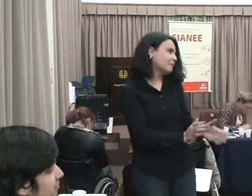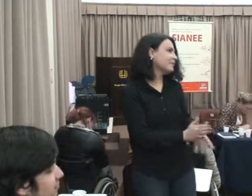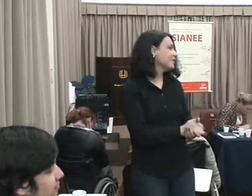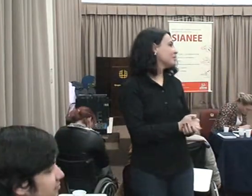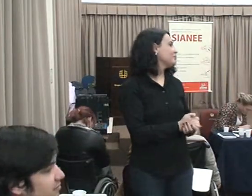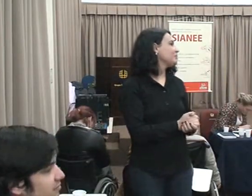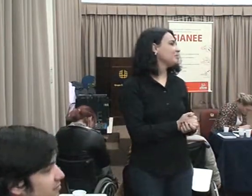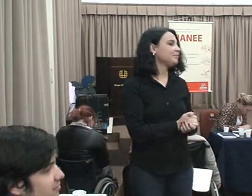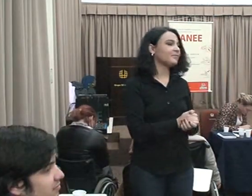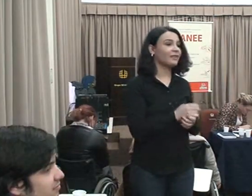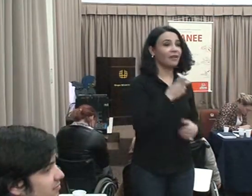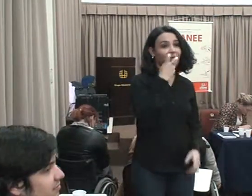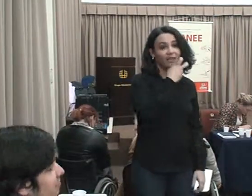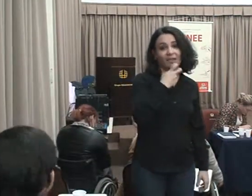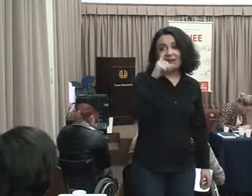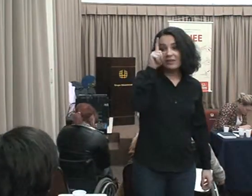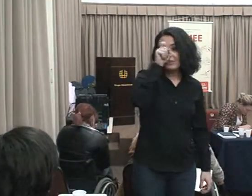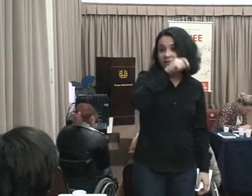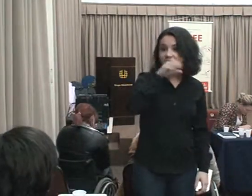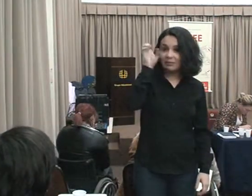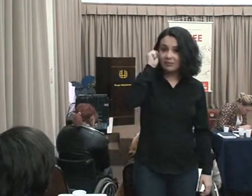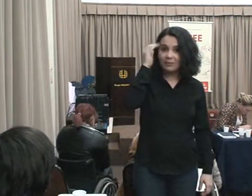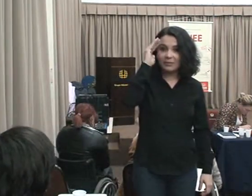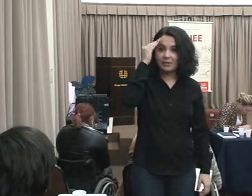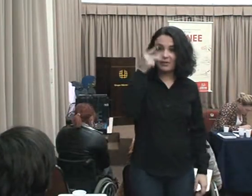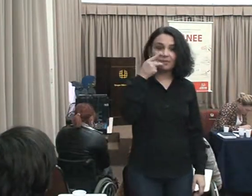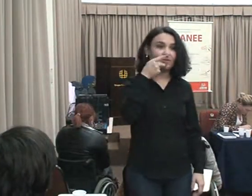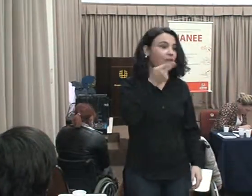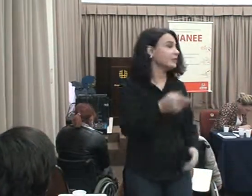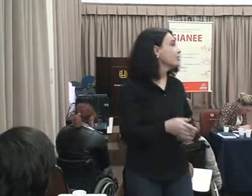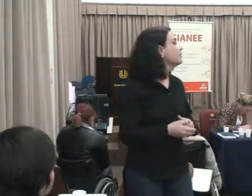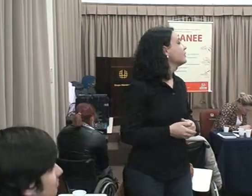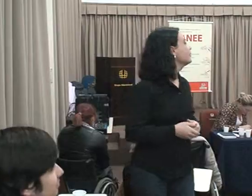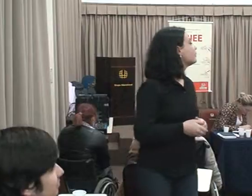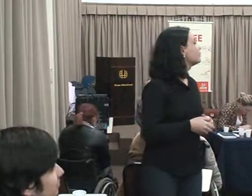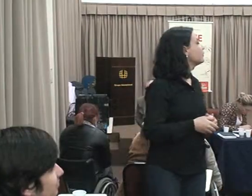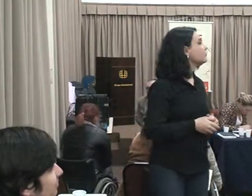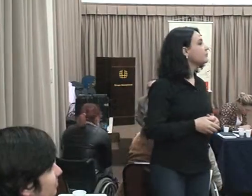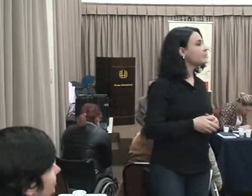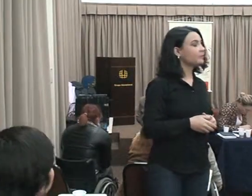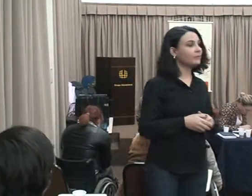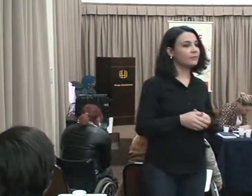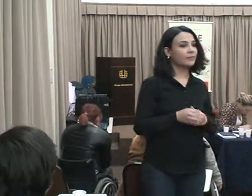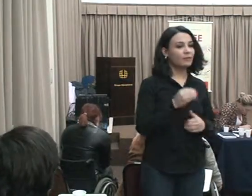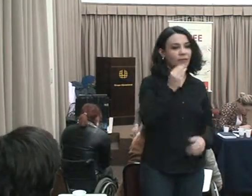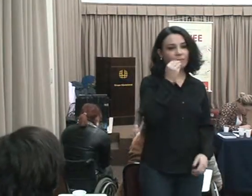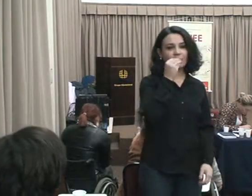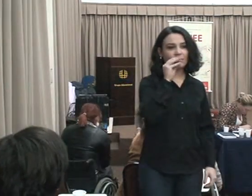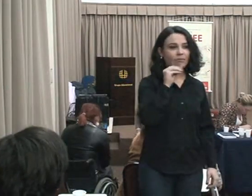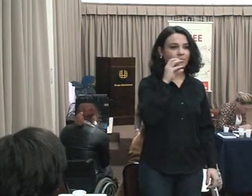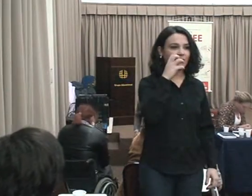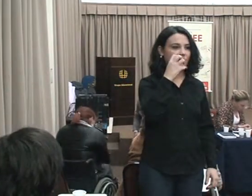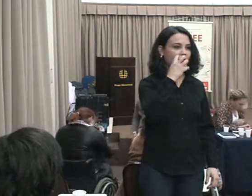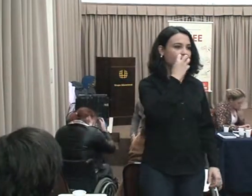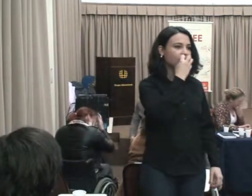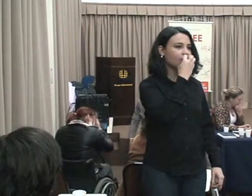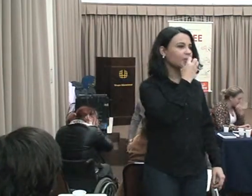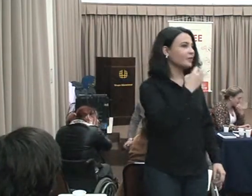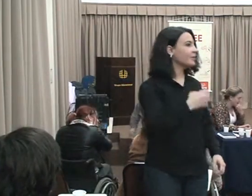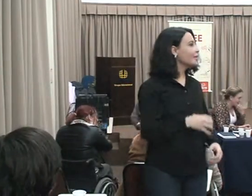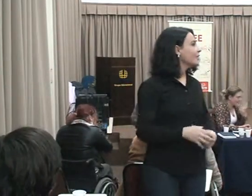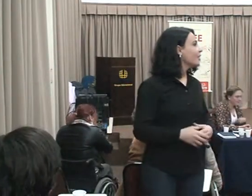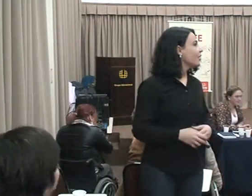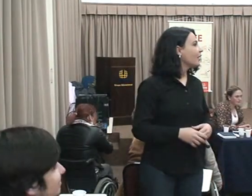aqui no Santa Mônica Vamos falar que é uma exclusividade tudo, não é? Santa Mônica deu campo,